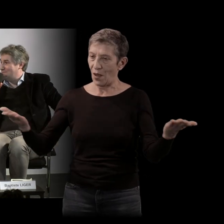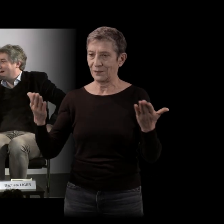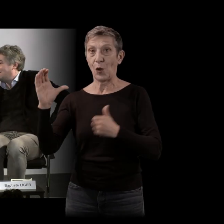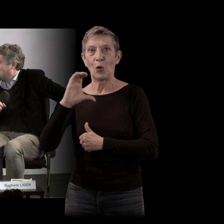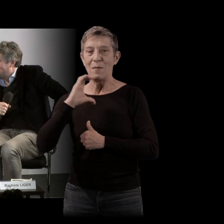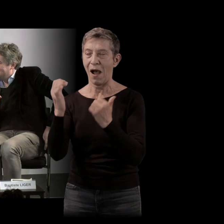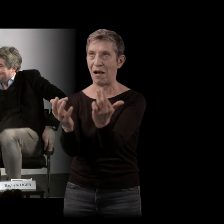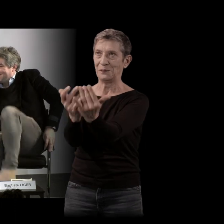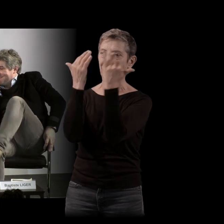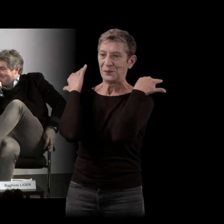-Marie.